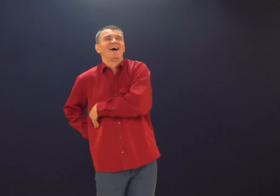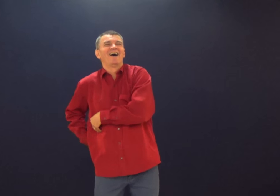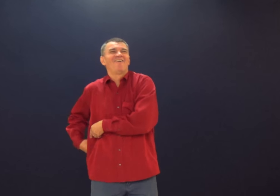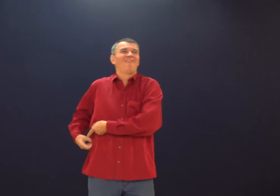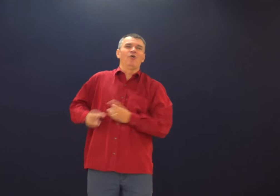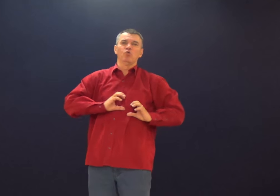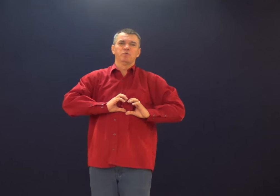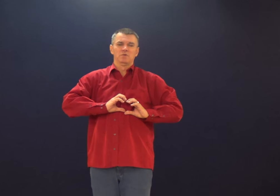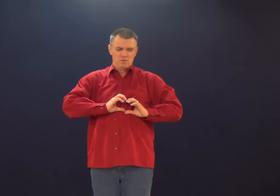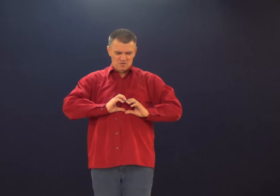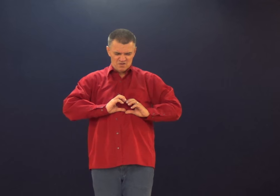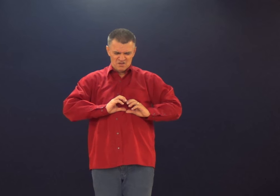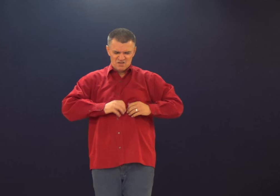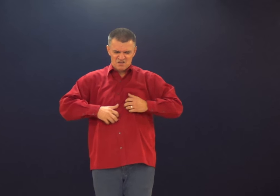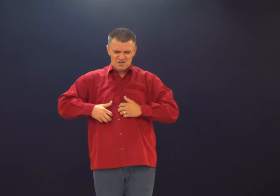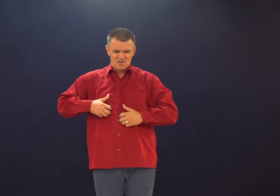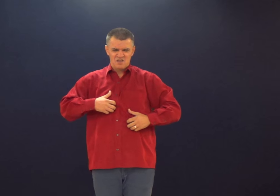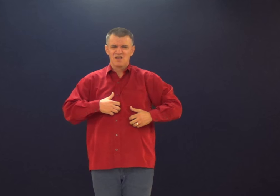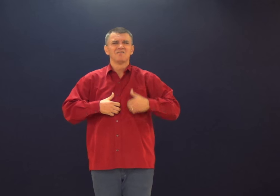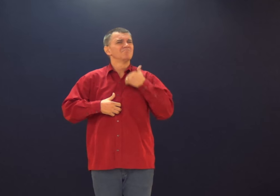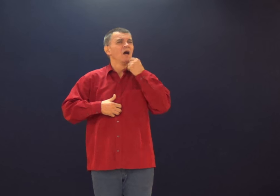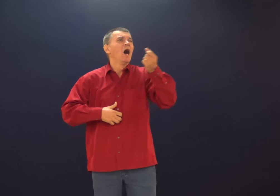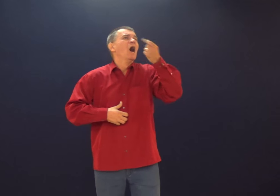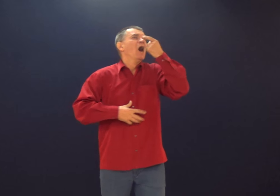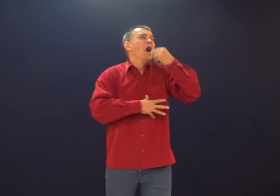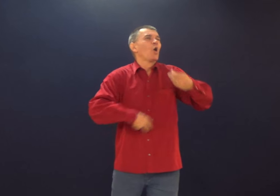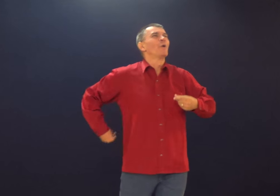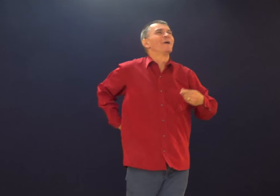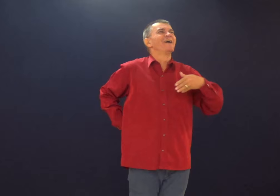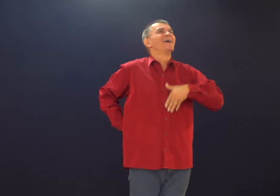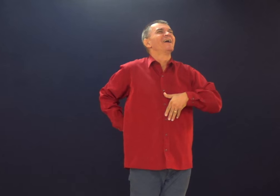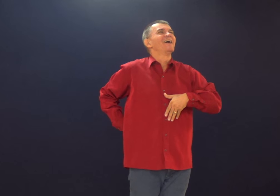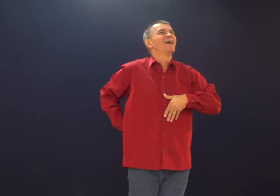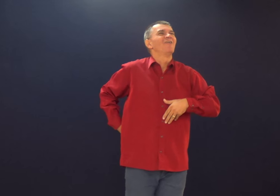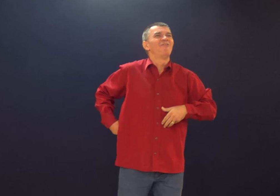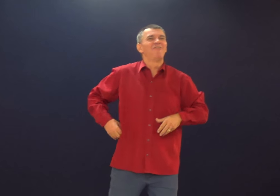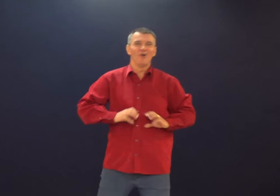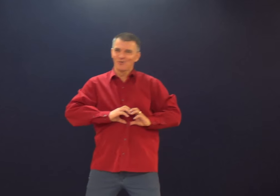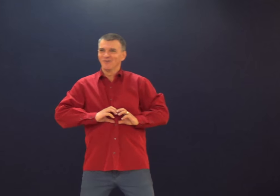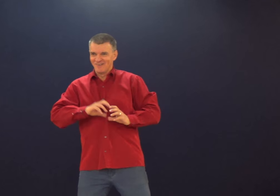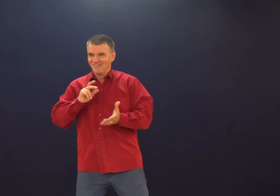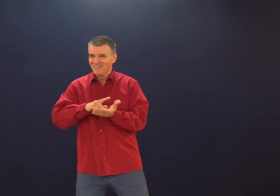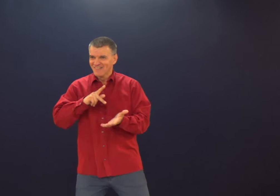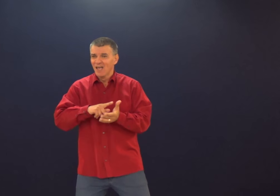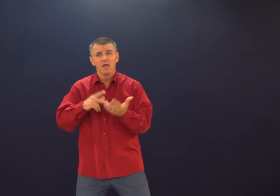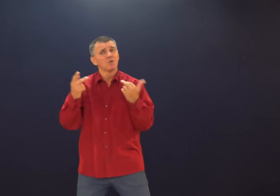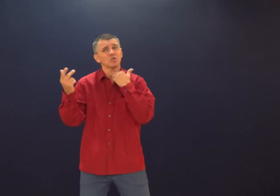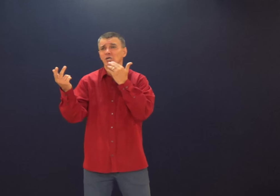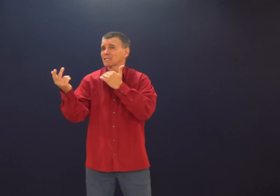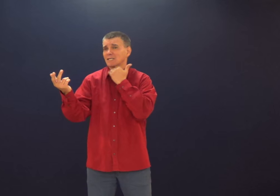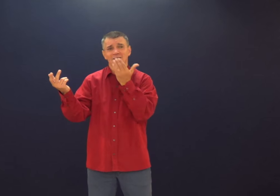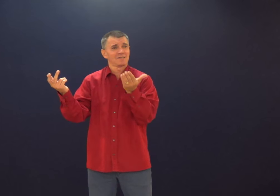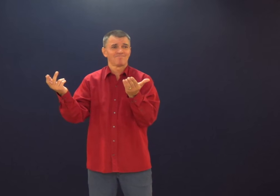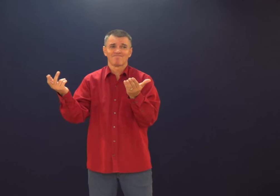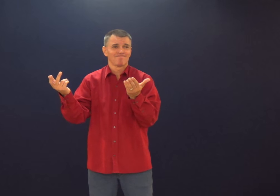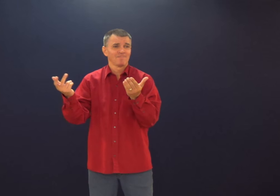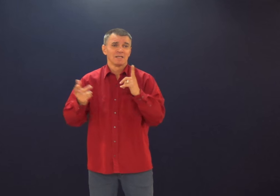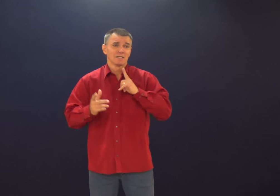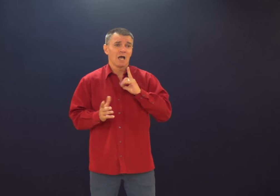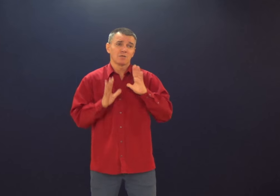Os remédios te fazem bem? Aquilo pode até te ajudar naquele momento, mas as coisas continuam acontecendo, não adianta.